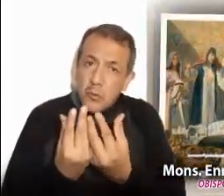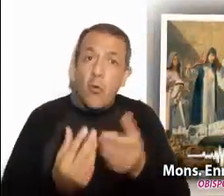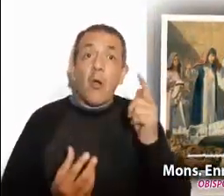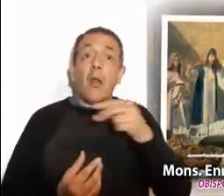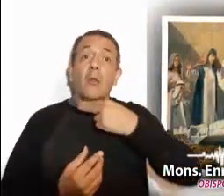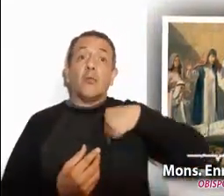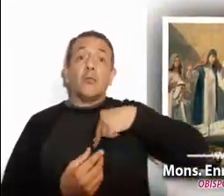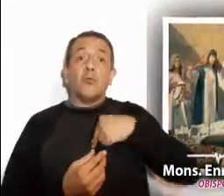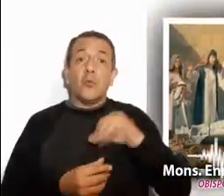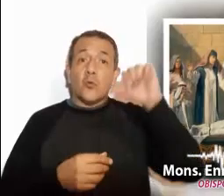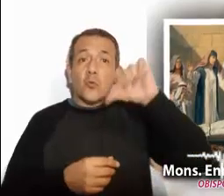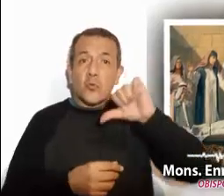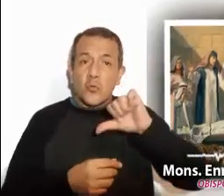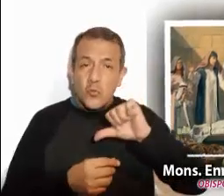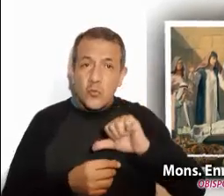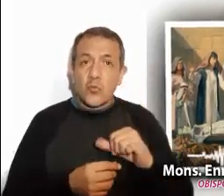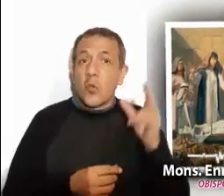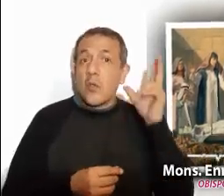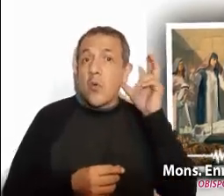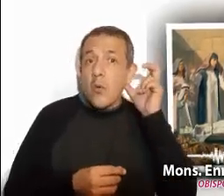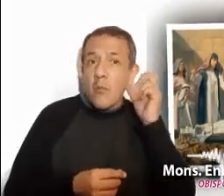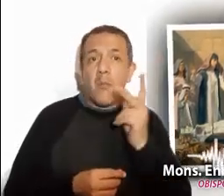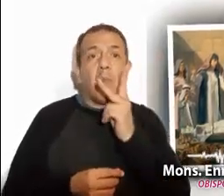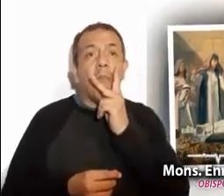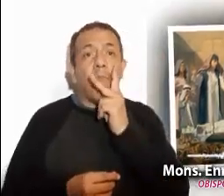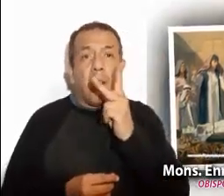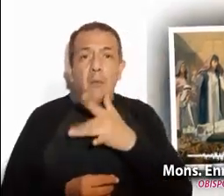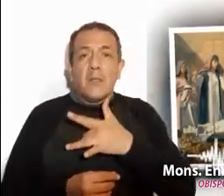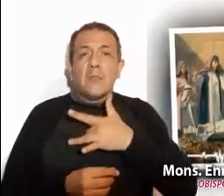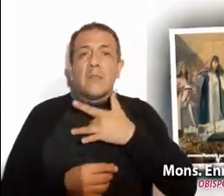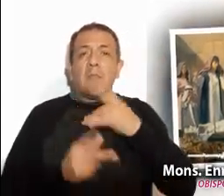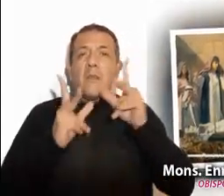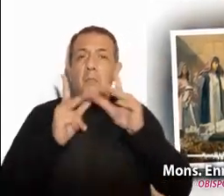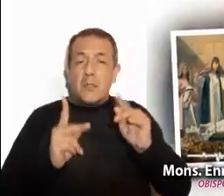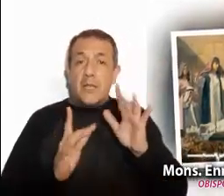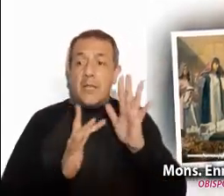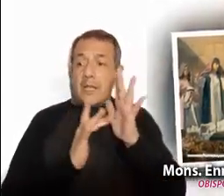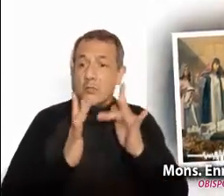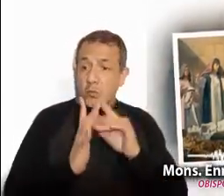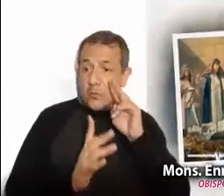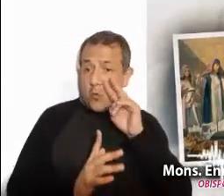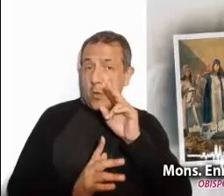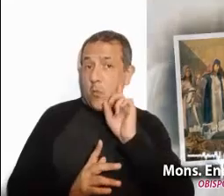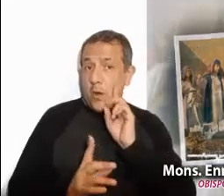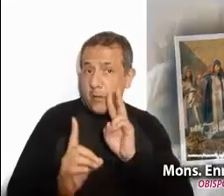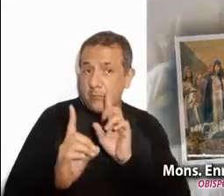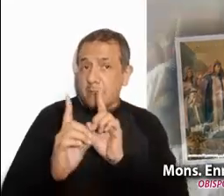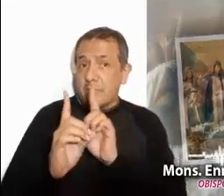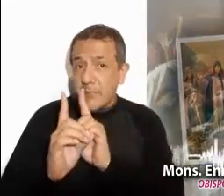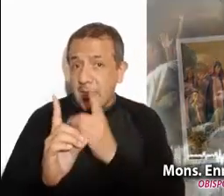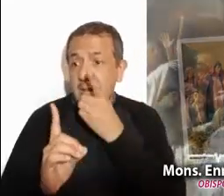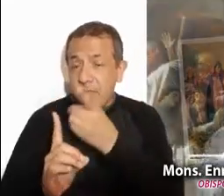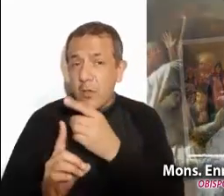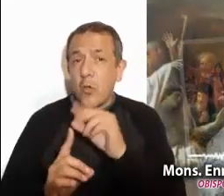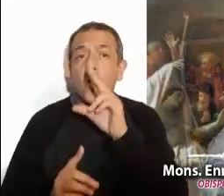todos esas palabras que nos pueden consolar. El Señor la vio, se acercó a ella y le dijo,